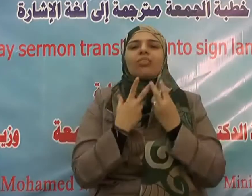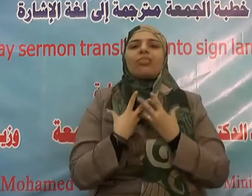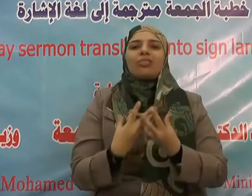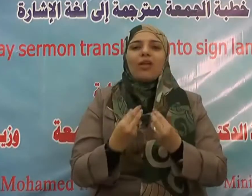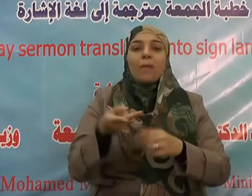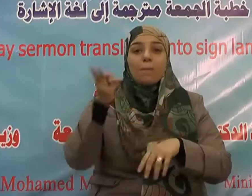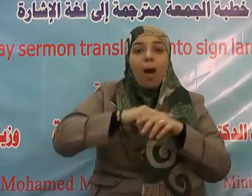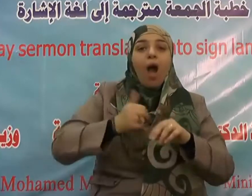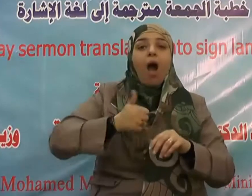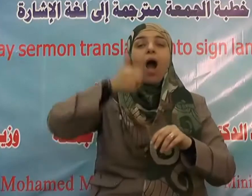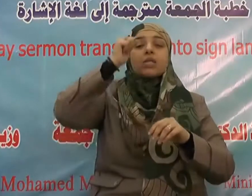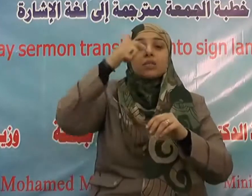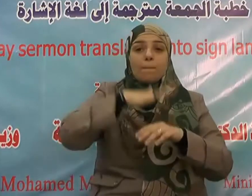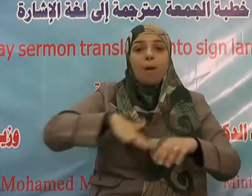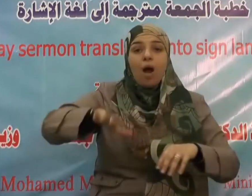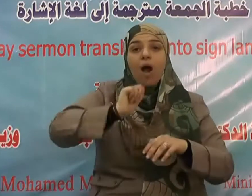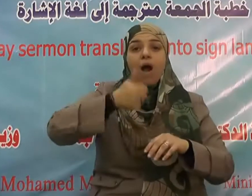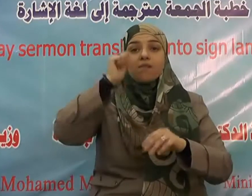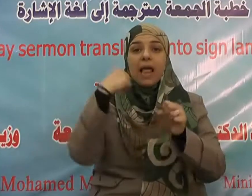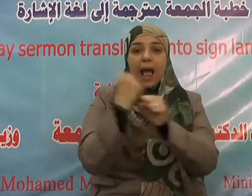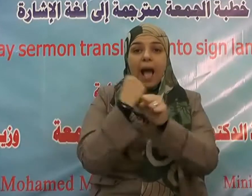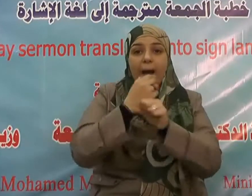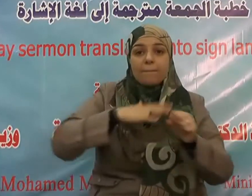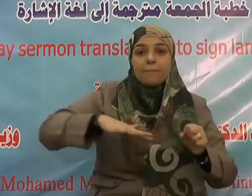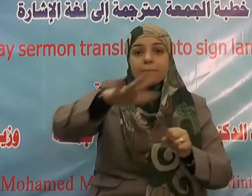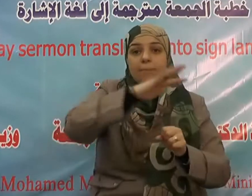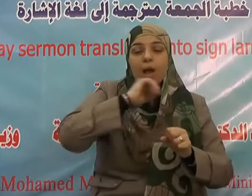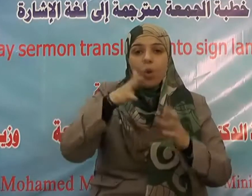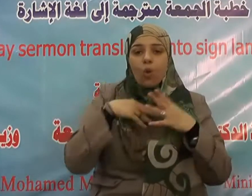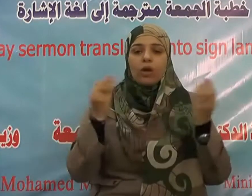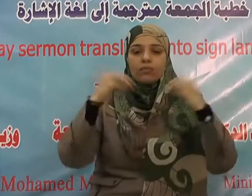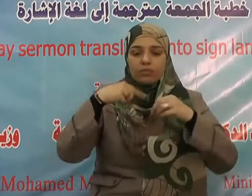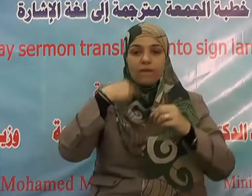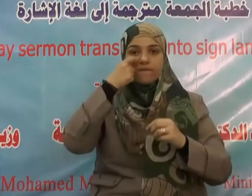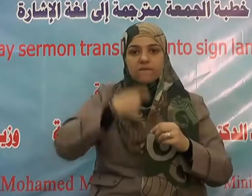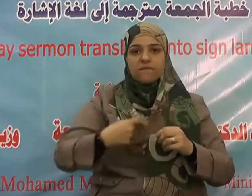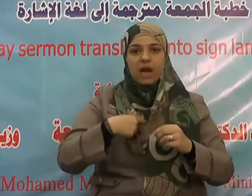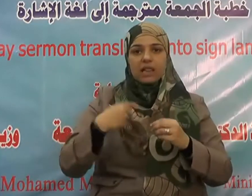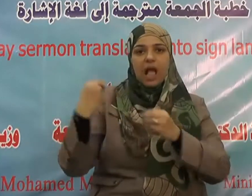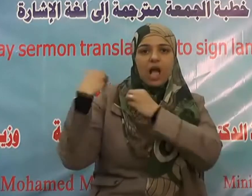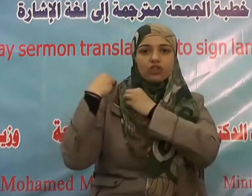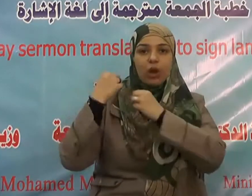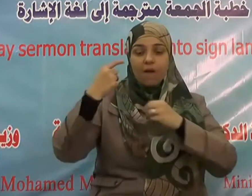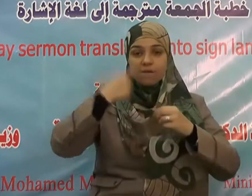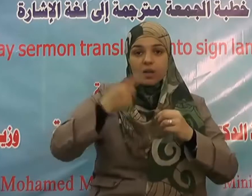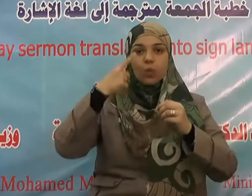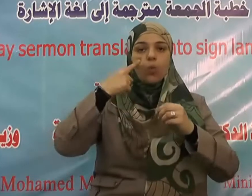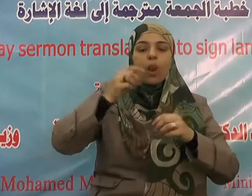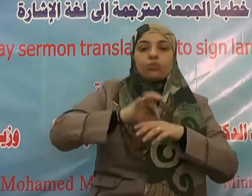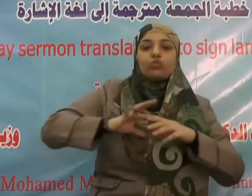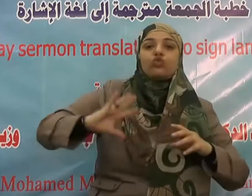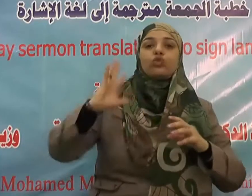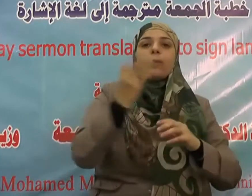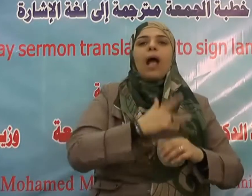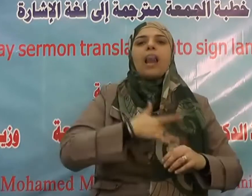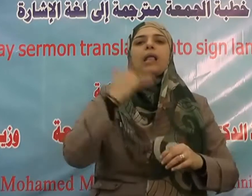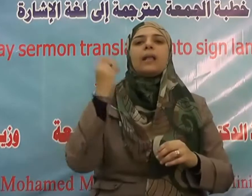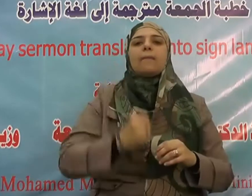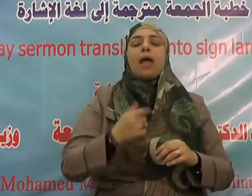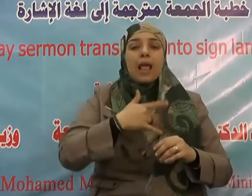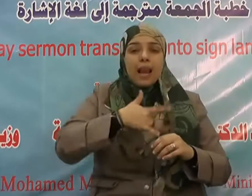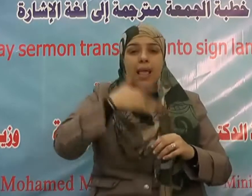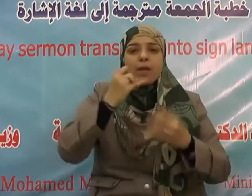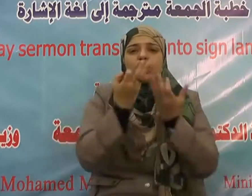قلب المؤمن وذلك حينما سأله سيدنا جبريل عليه السلام عن